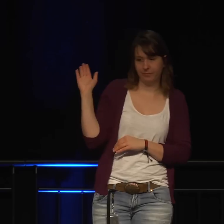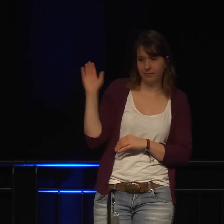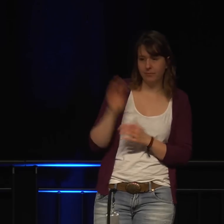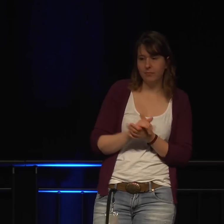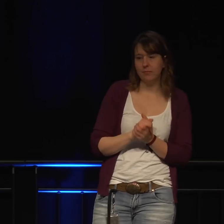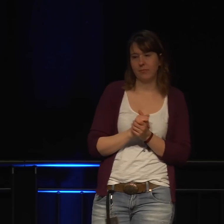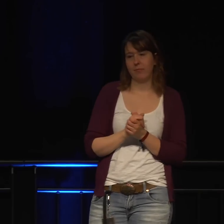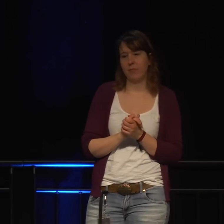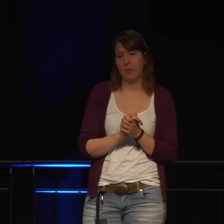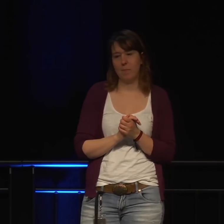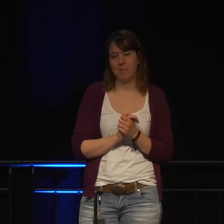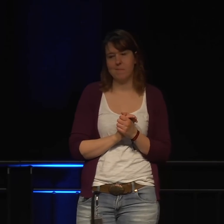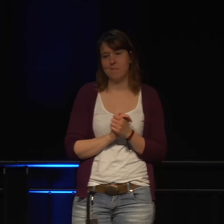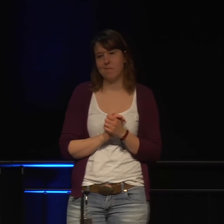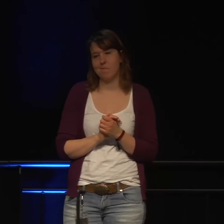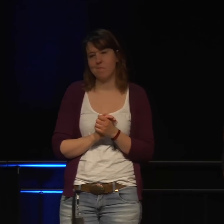Kommen wir mal zu einem anderen Thema.